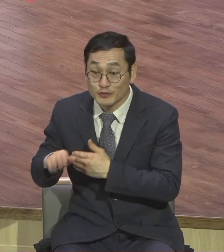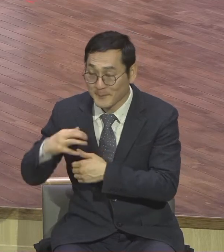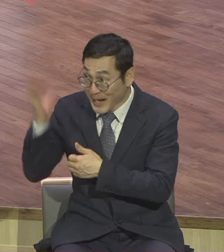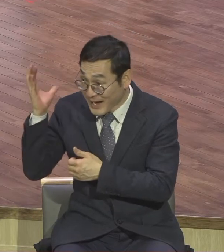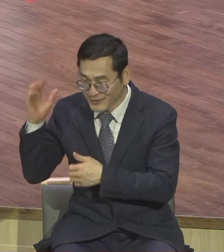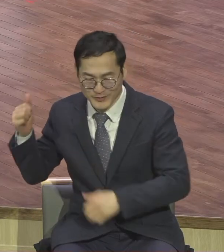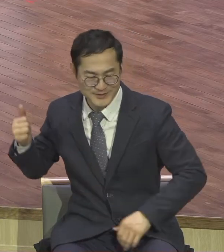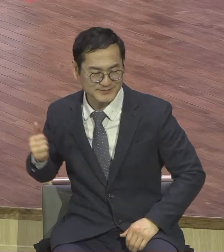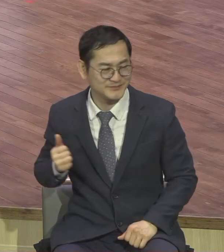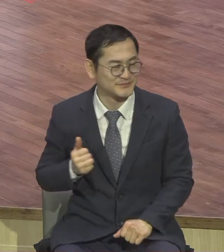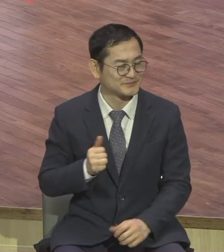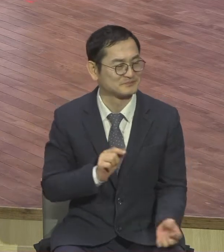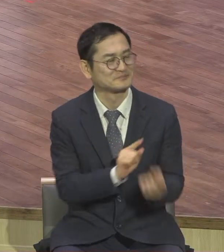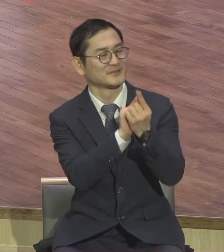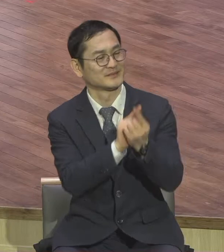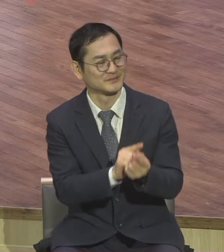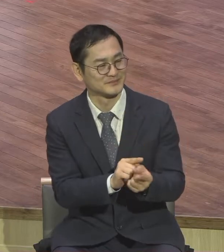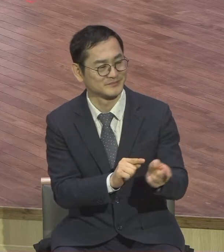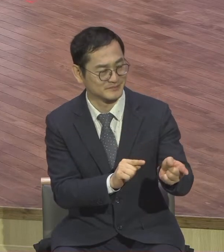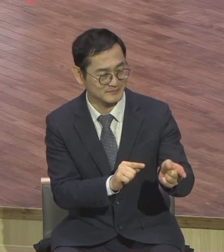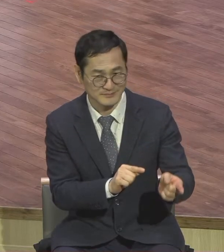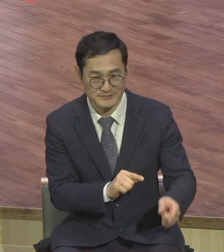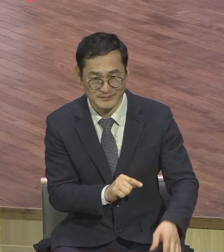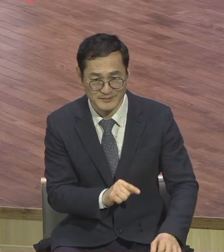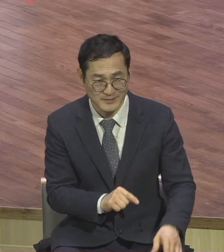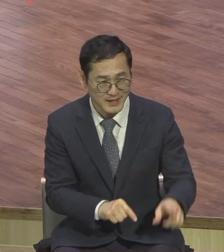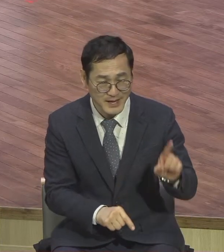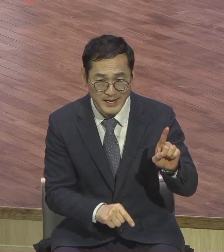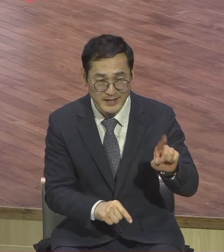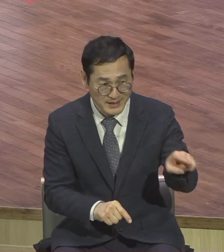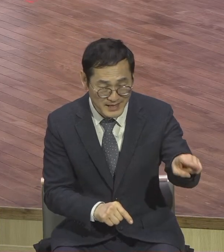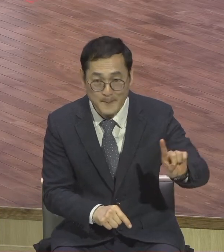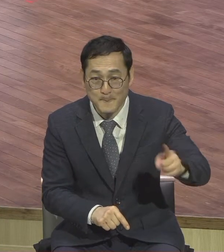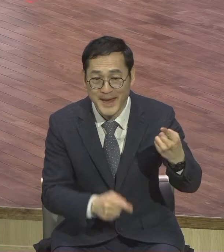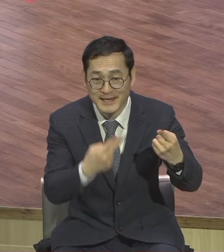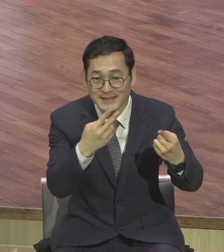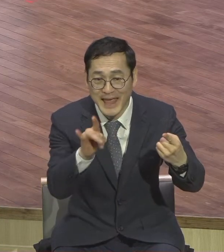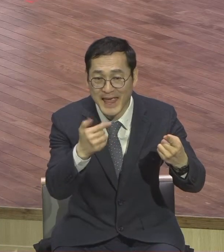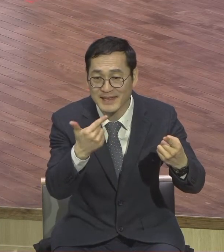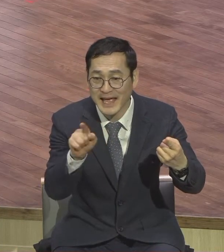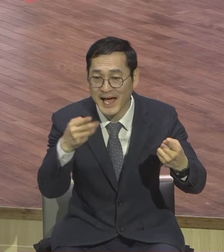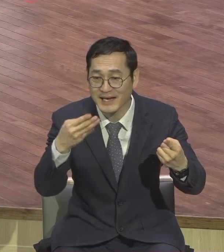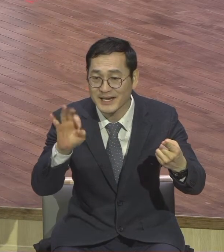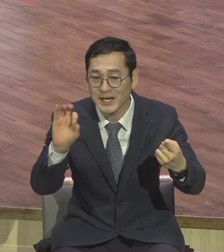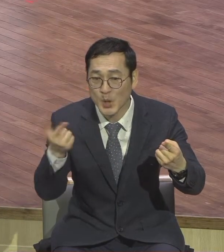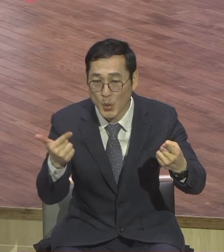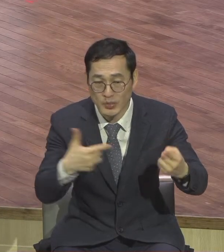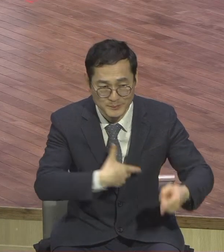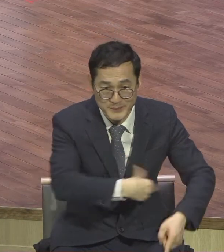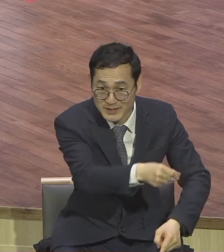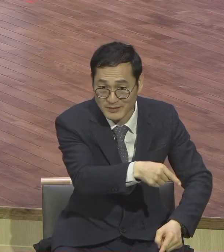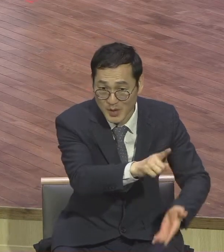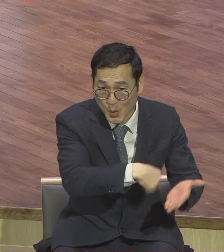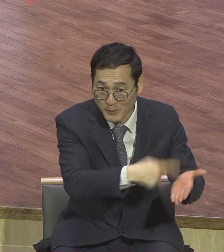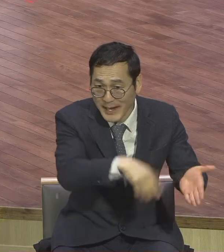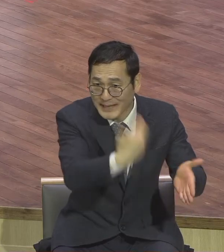동료를 만났어요 한 대나리온이 그 당시 노동자 1당의 한 대나리온이에요